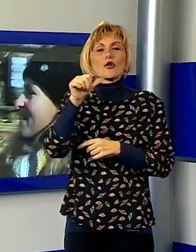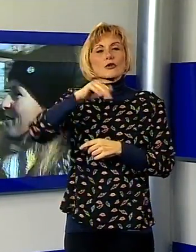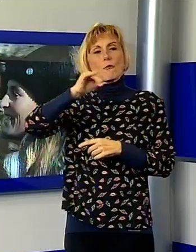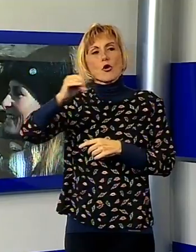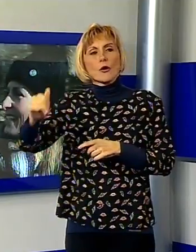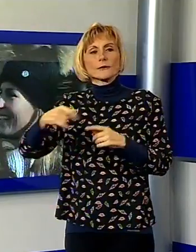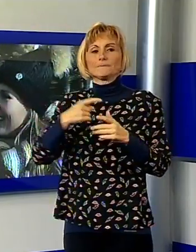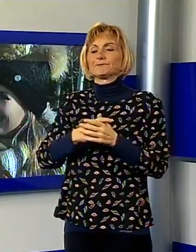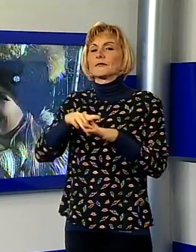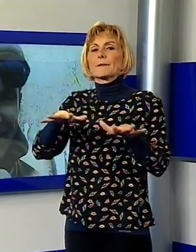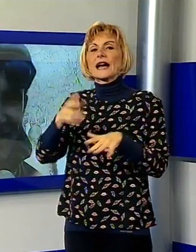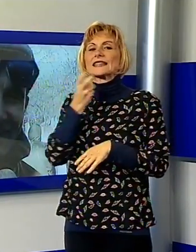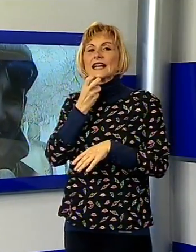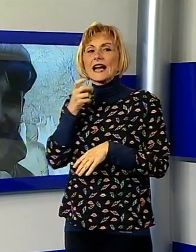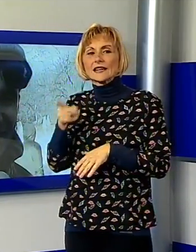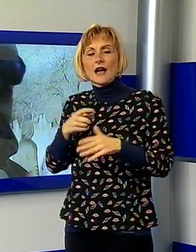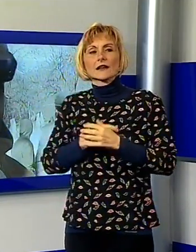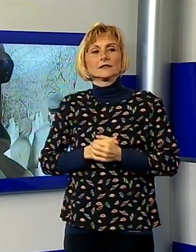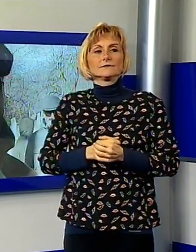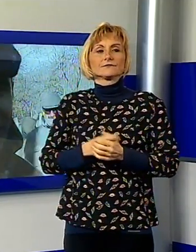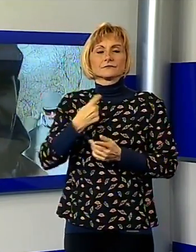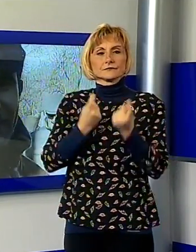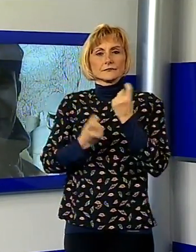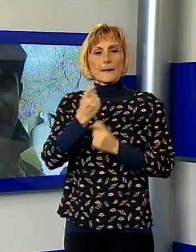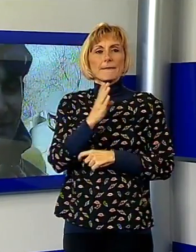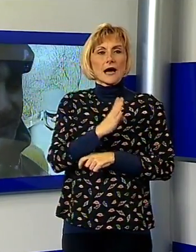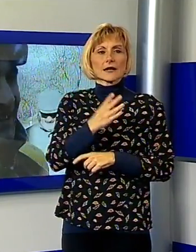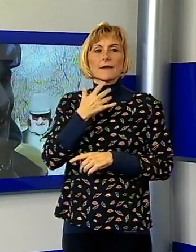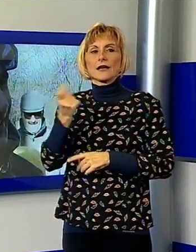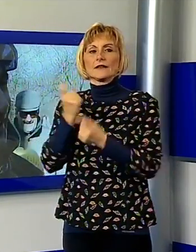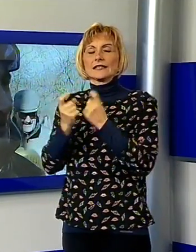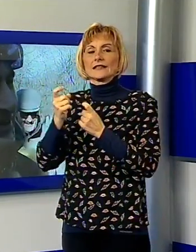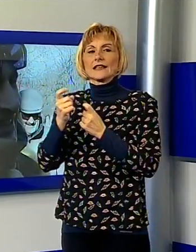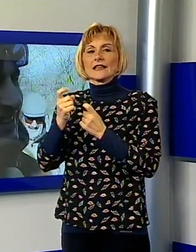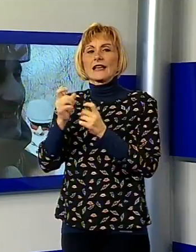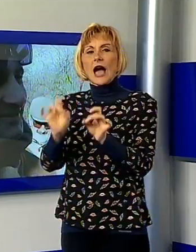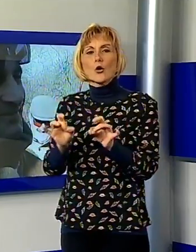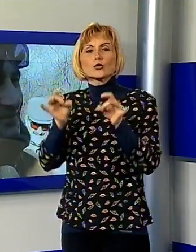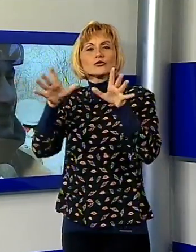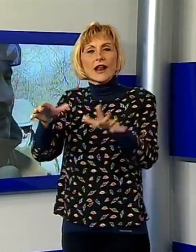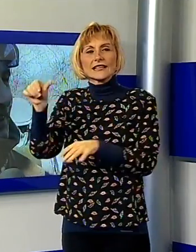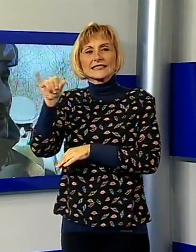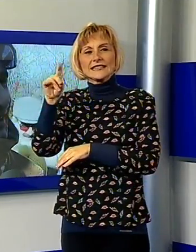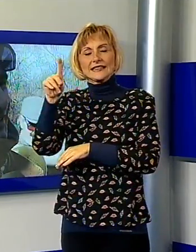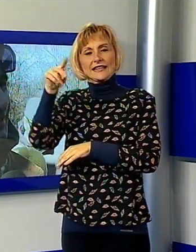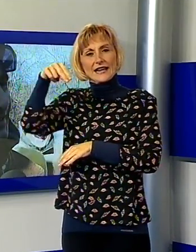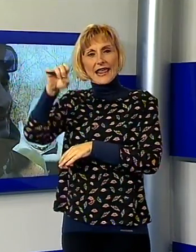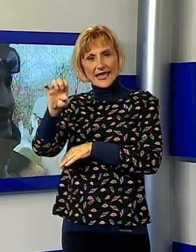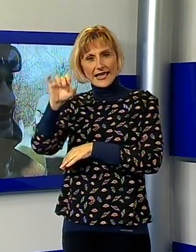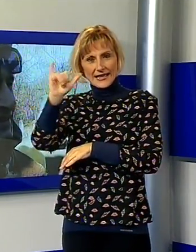Da Marina di Carrara. Sono originario di Barga ma vengo da Sydney, abito a Sydney. E quindi sei venuto appositamente quest'anno